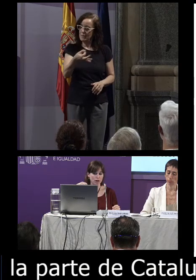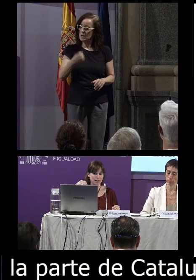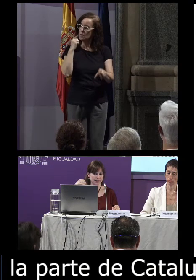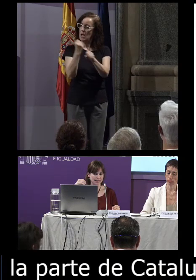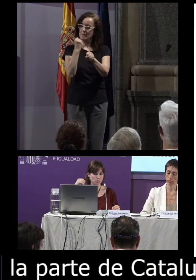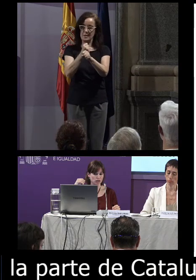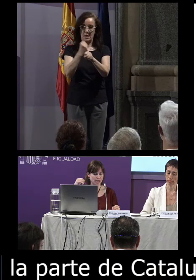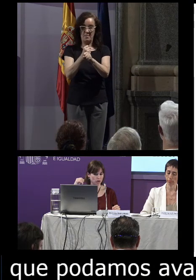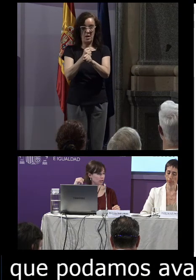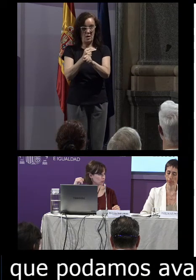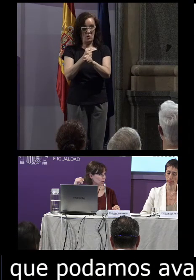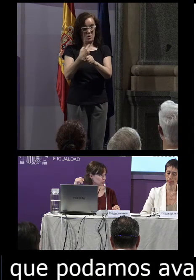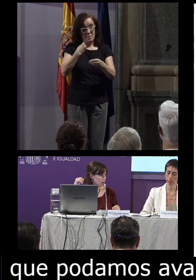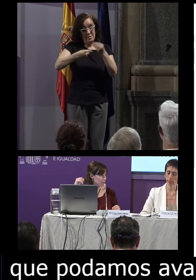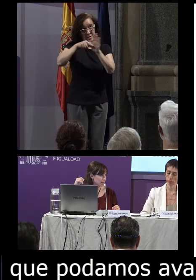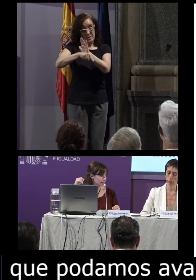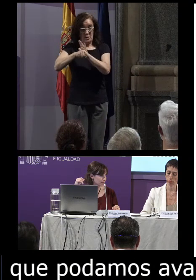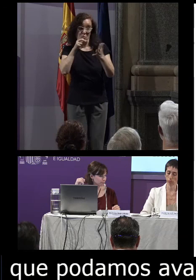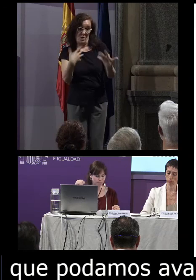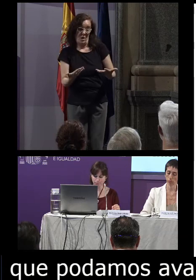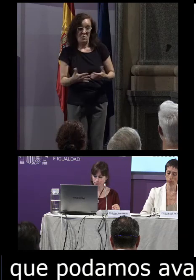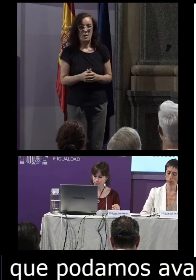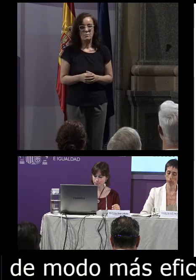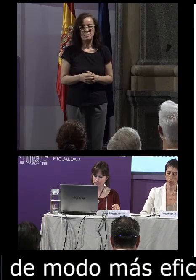trabajo que estamos desarrollando actualmente